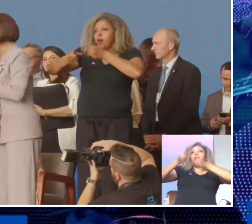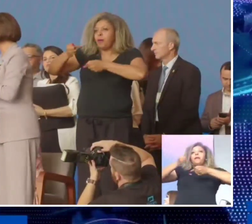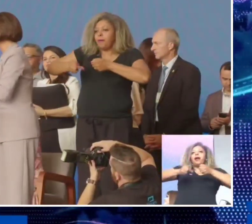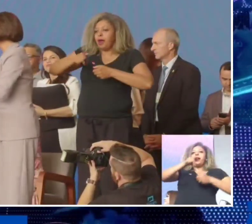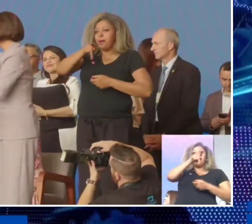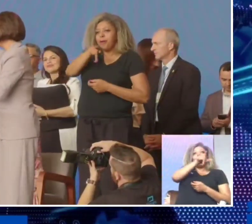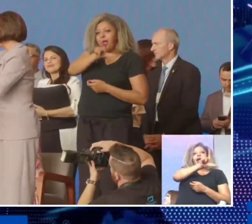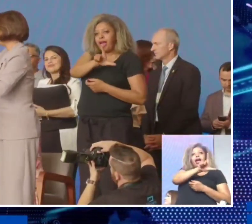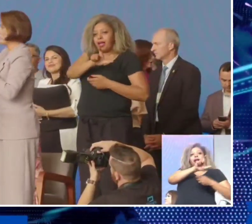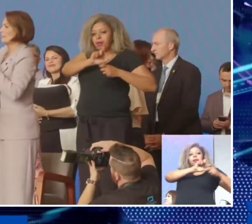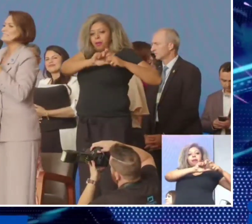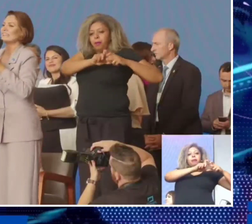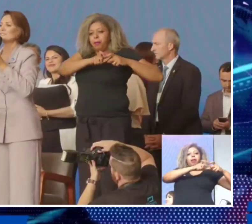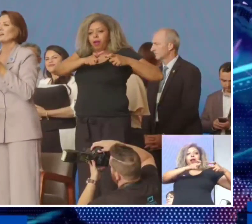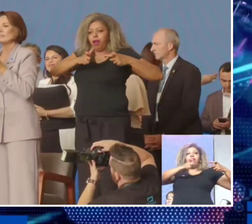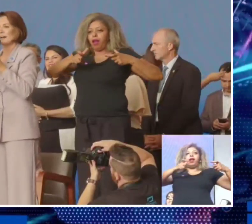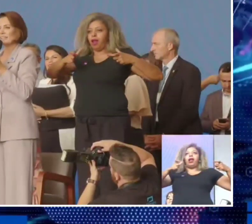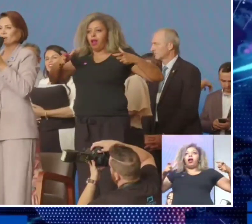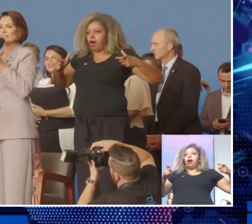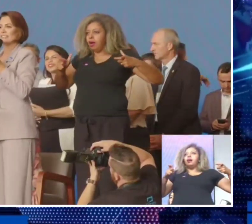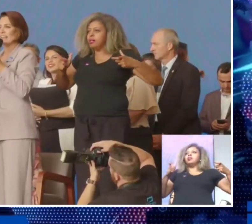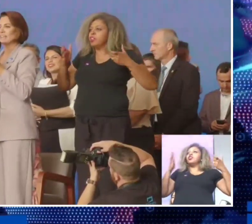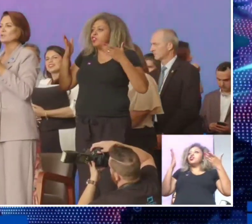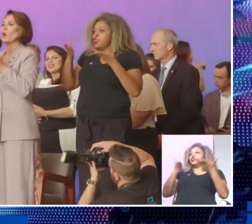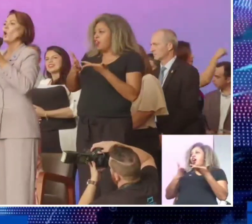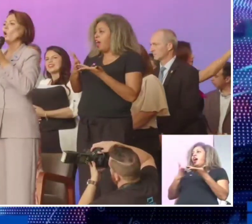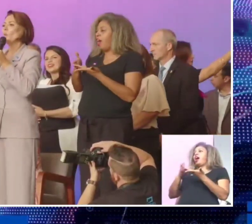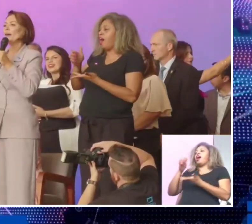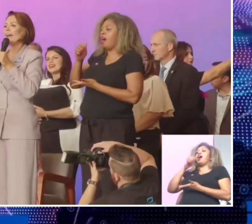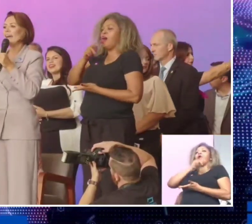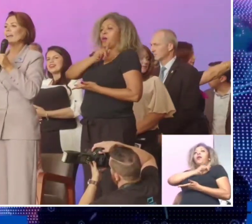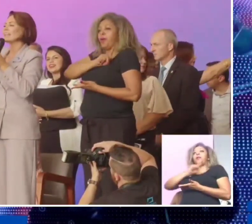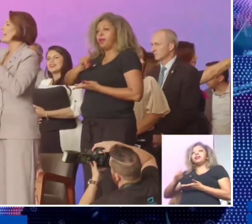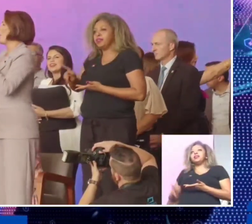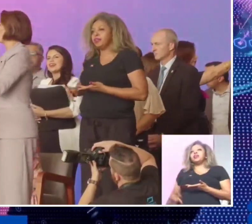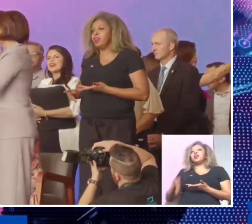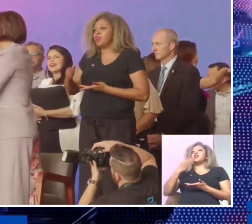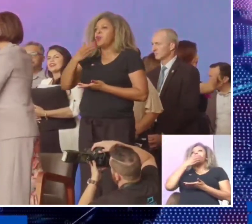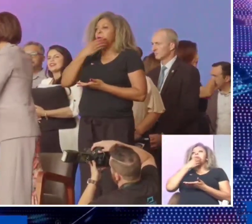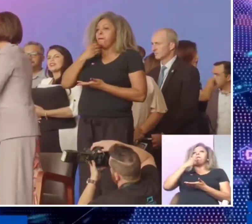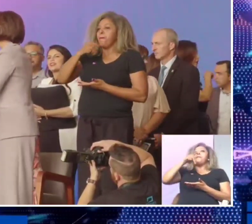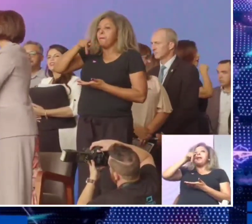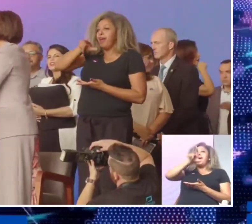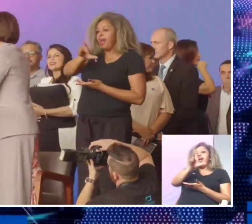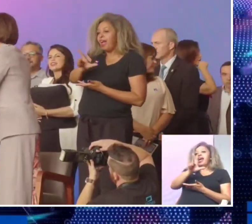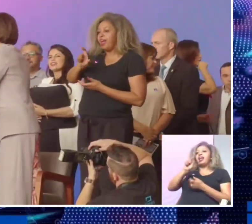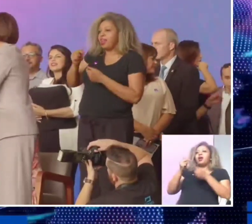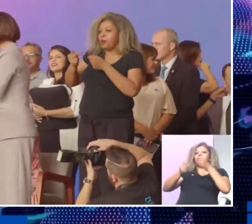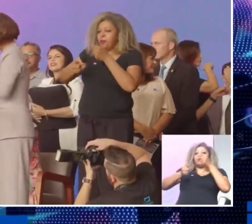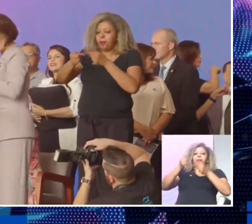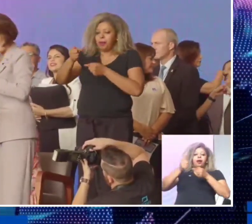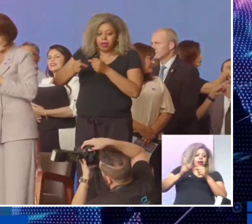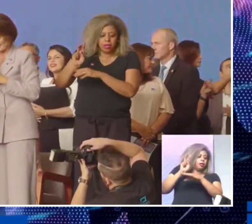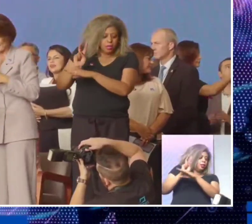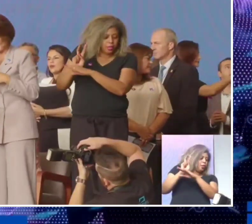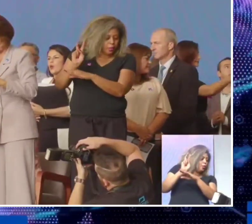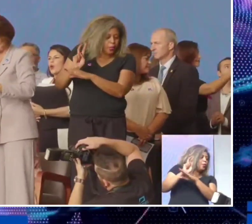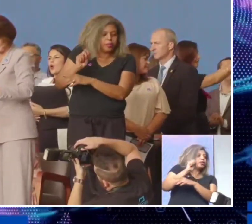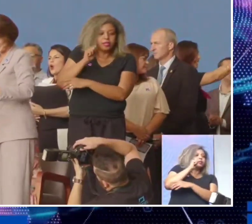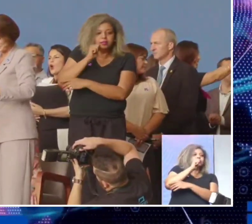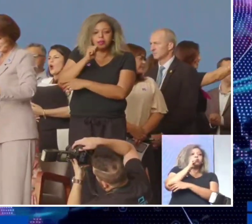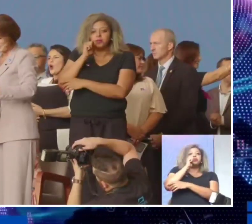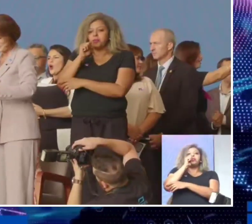Já como diz o nosso querido presidente Valdemar da Costa Neto, o PL é o partido que cuida das mulheres.